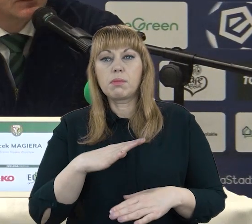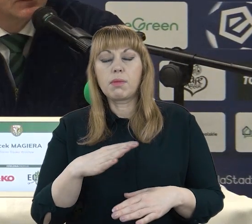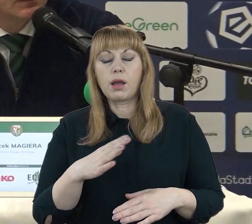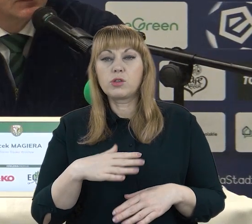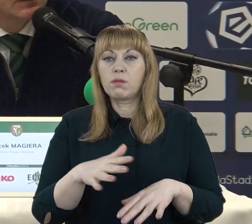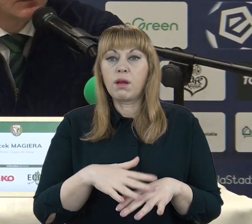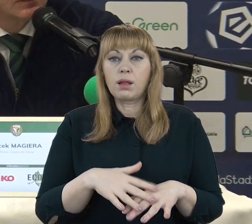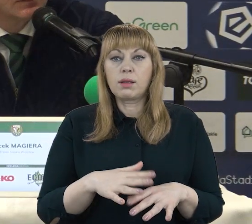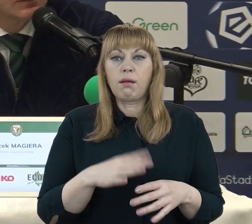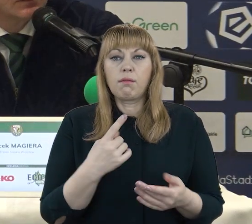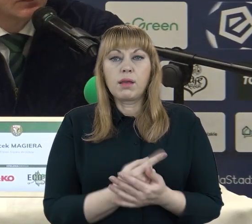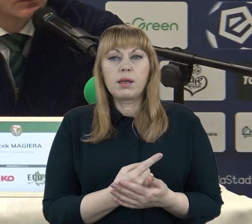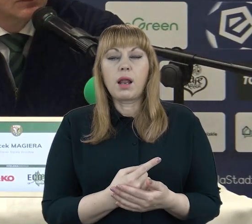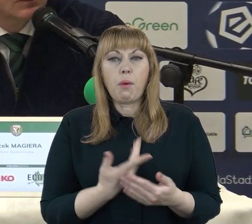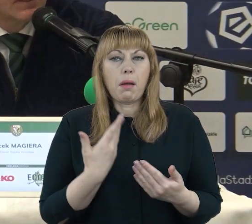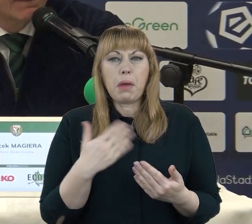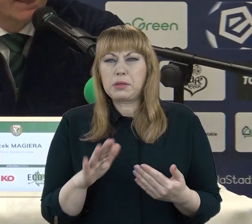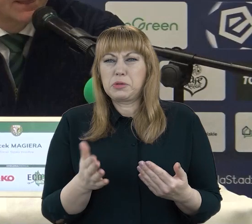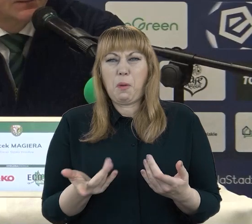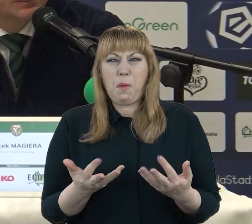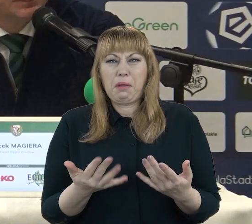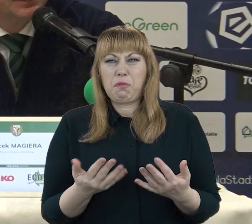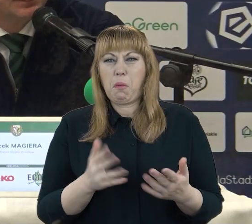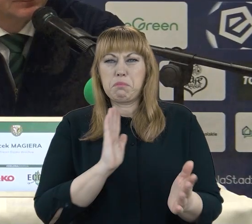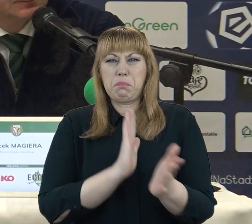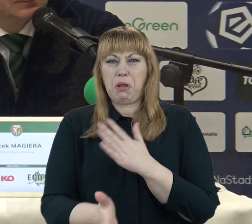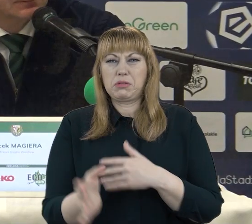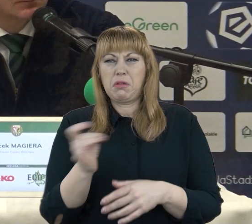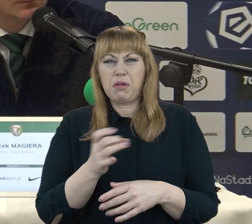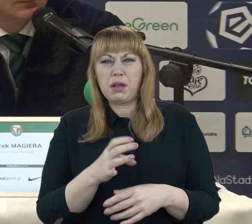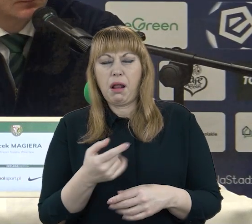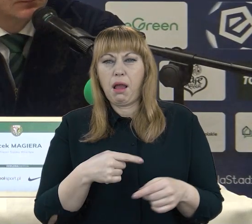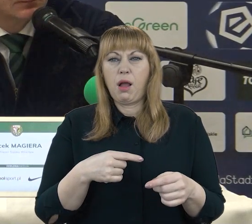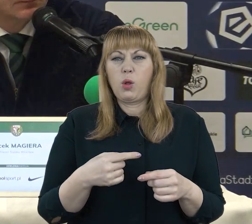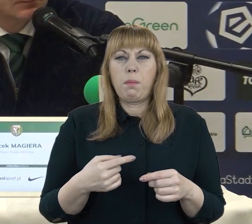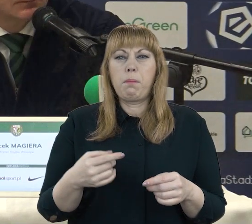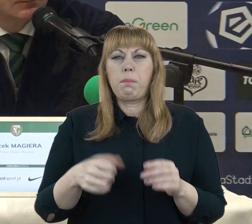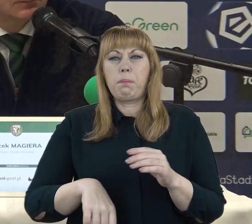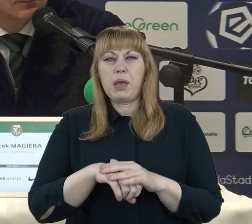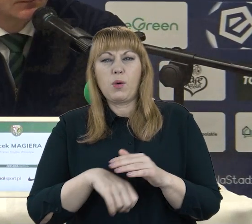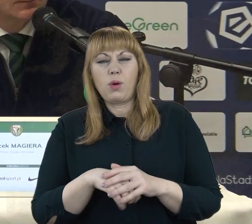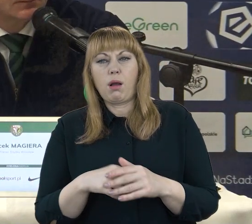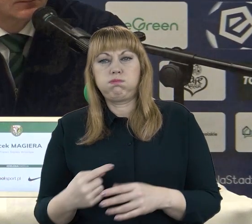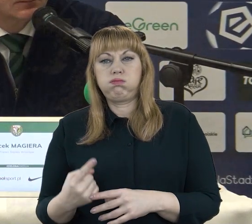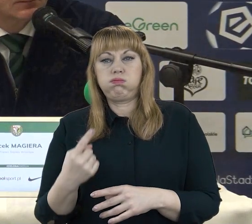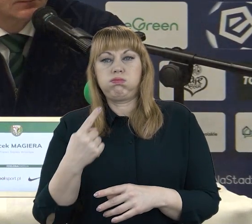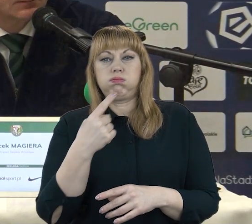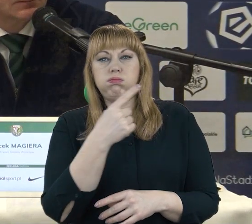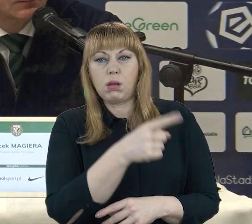wygrała właśnie, tak jak Pan wspomniał, bardzo pustymi sposobami. To były te długie piłki gdzieś za naszą obronę i chciałbym spytać, czy